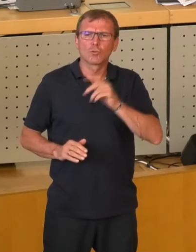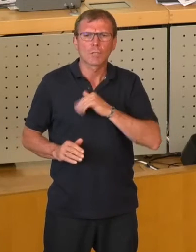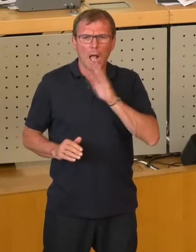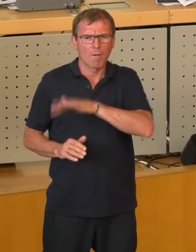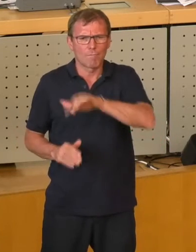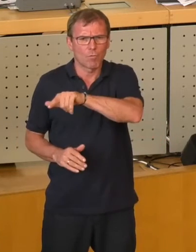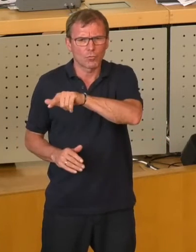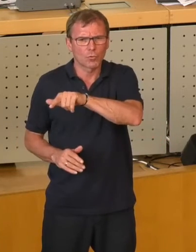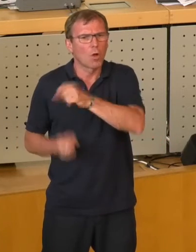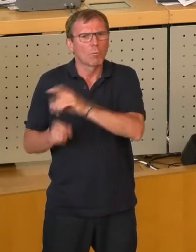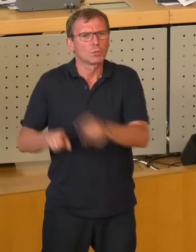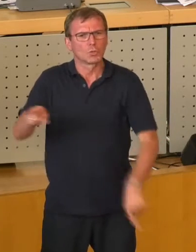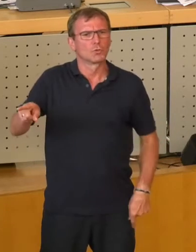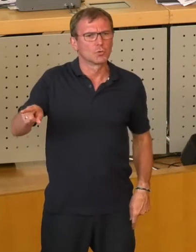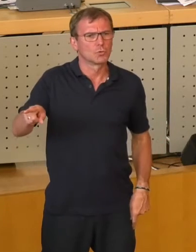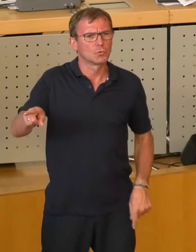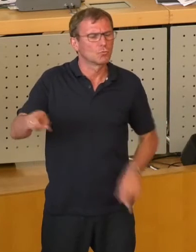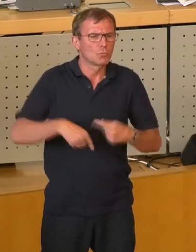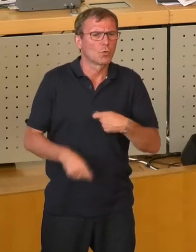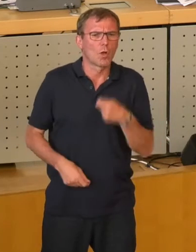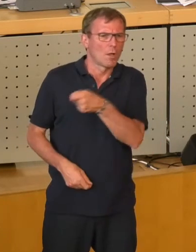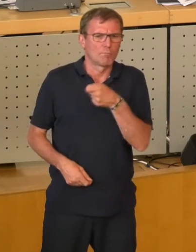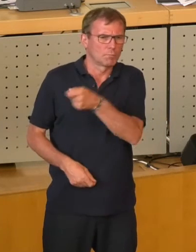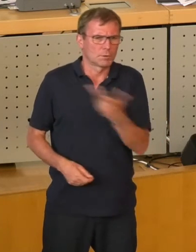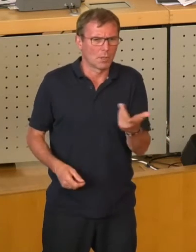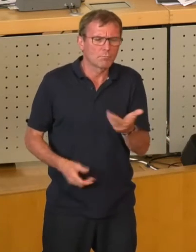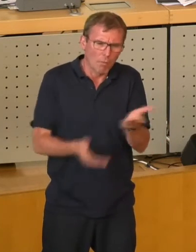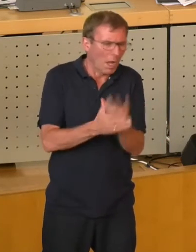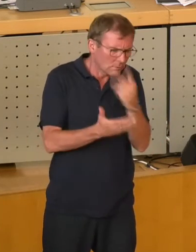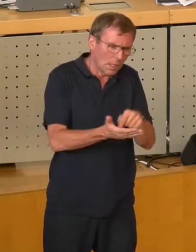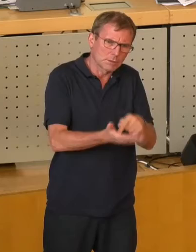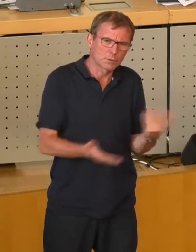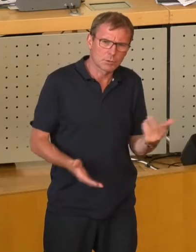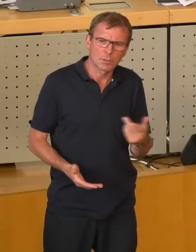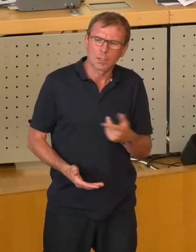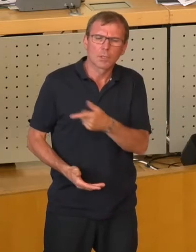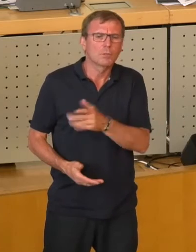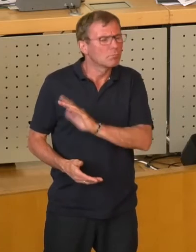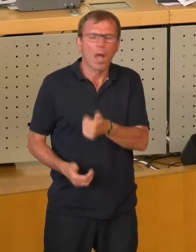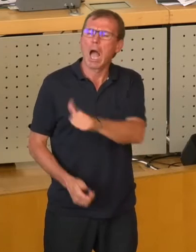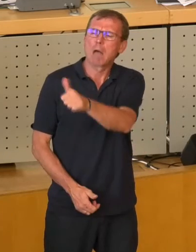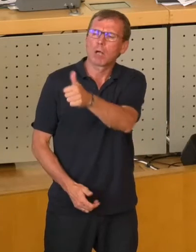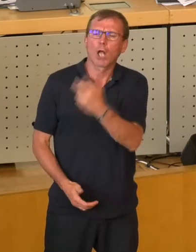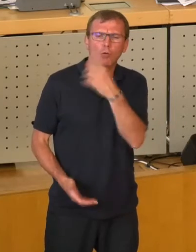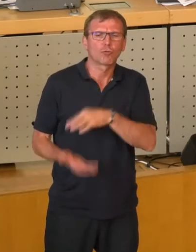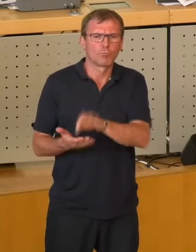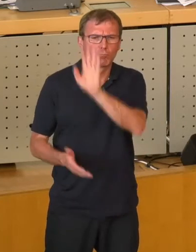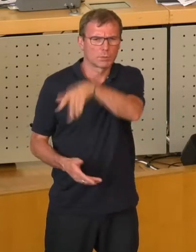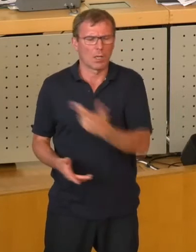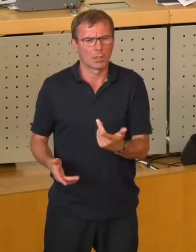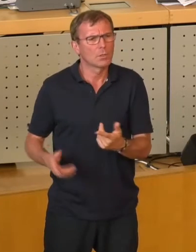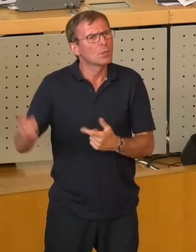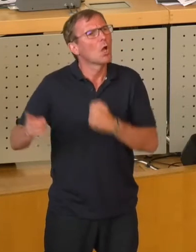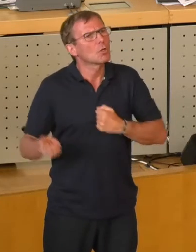passiert das nie. Können Sie in den Akteneinsichten sehen, die bekommen ganz pauschal das bezahlt. Die kümmern sich nie